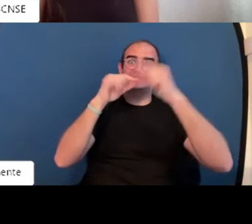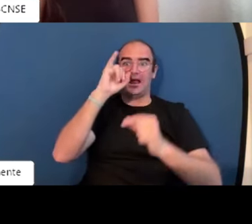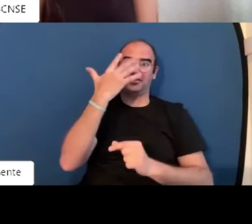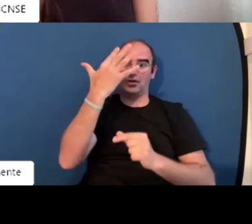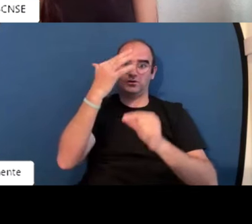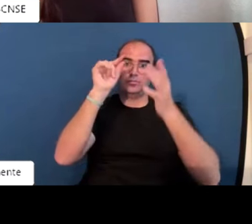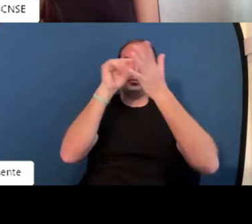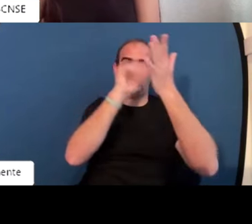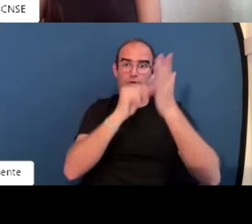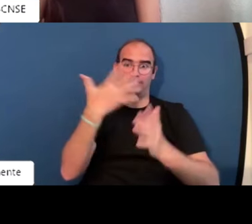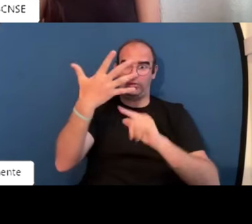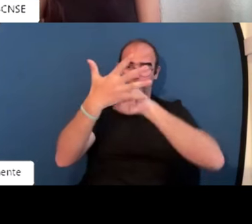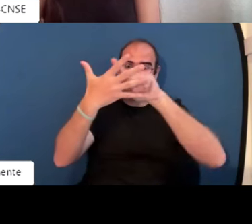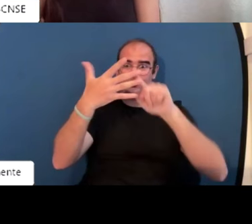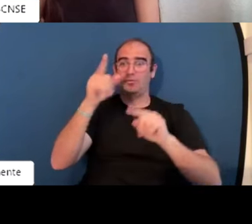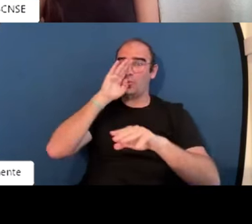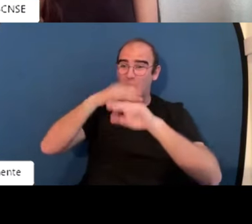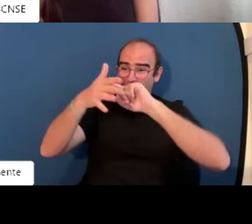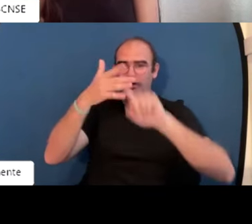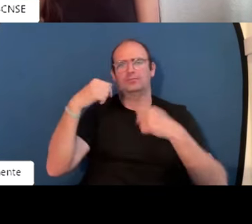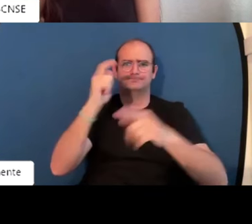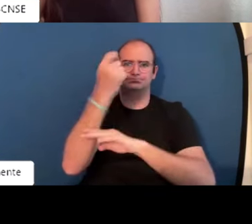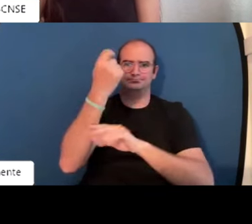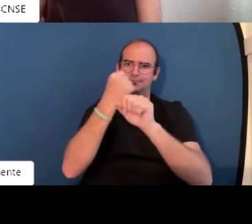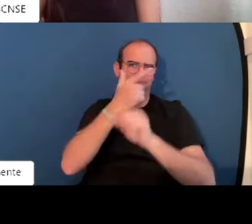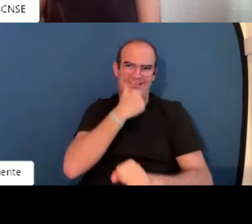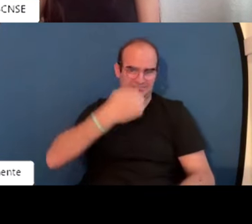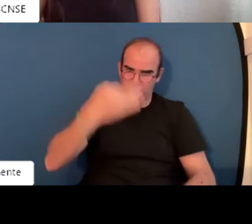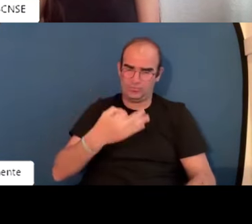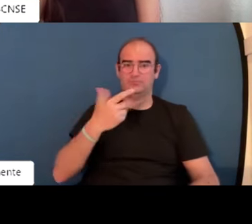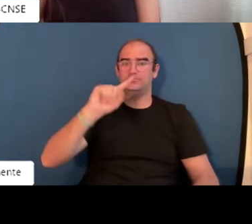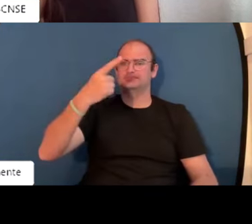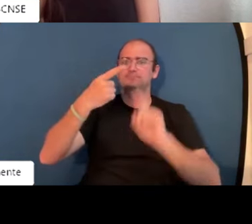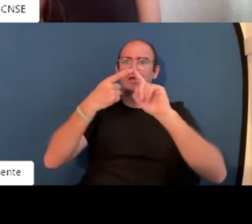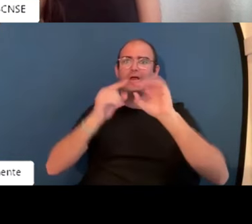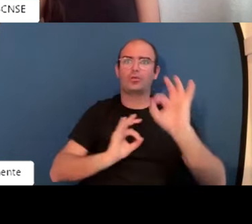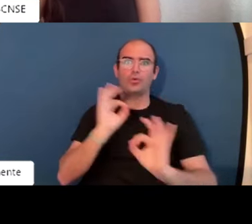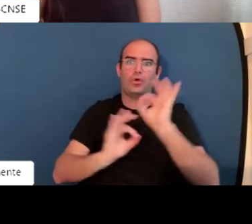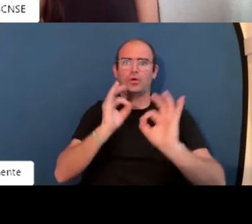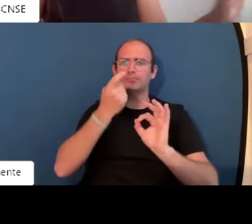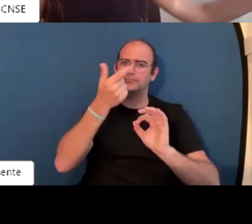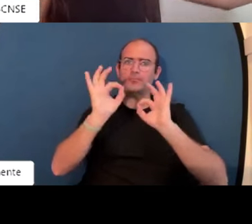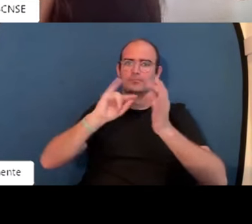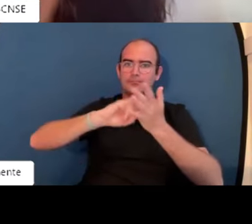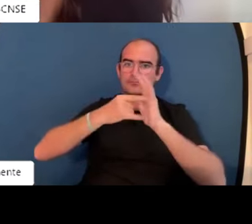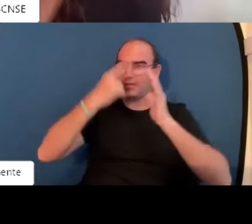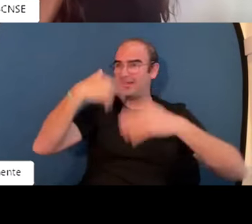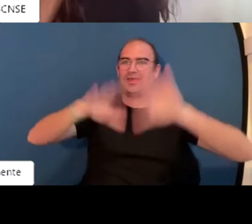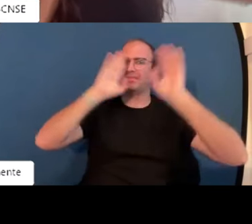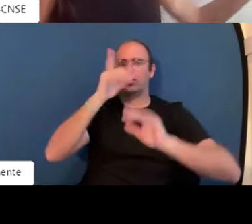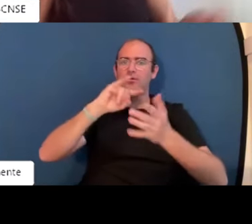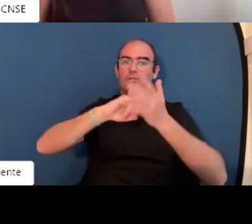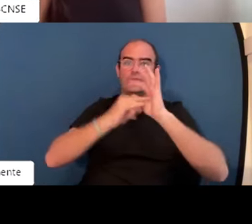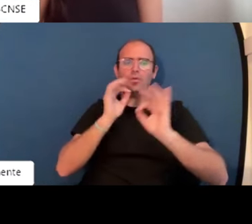Bueno, te decía, la estrella tiene cinco puntas y si cumples estas cinco puntas seguro que vas a tener éxito a la hora de la